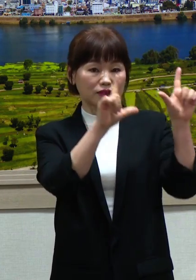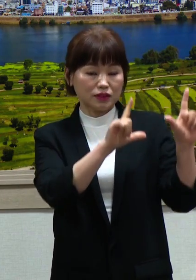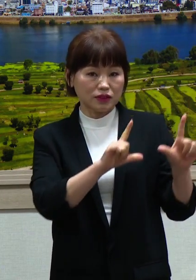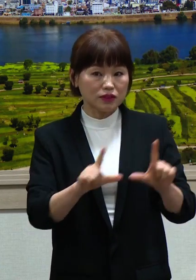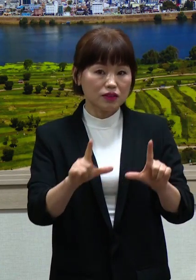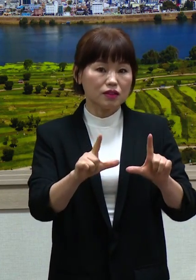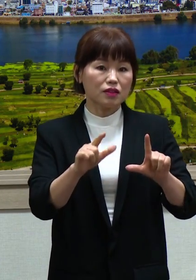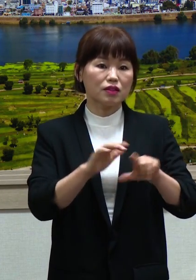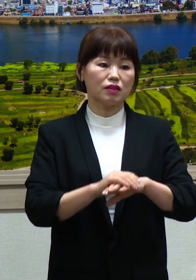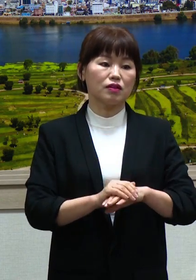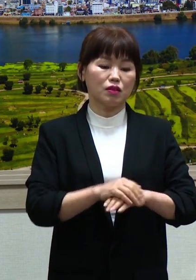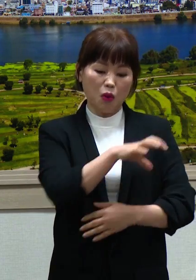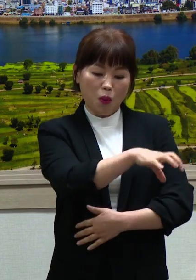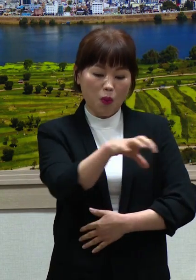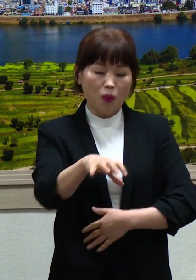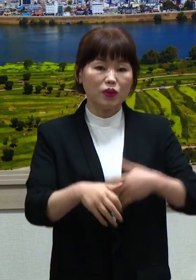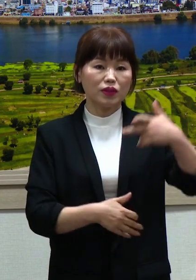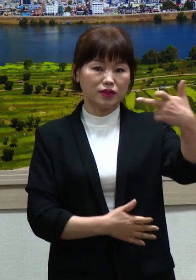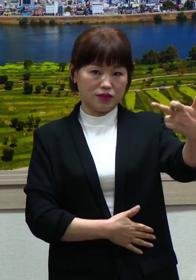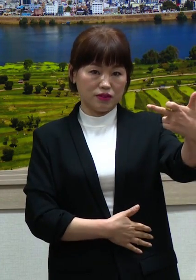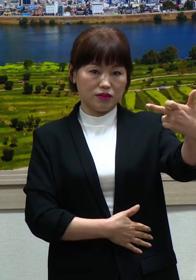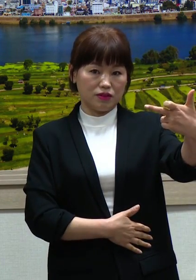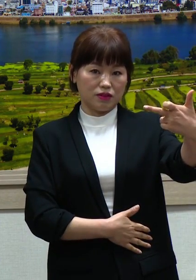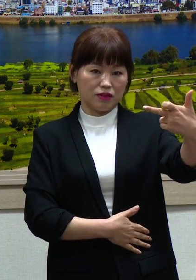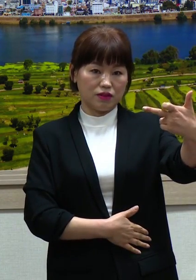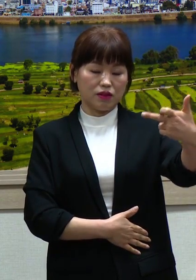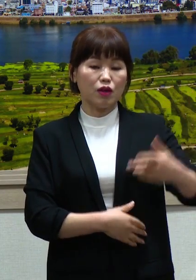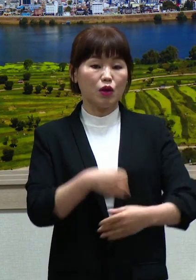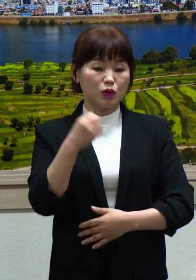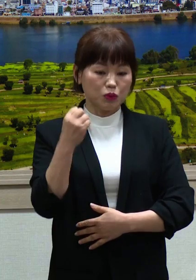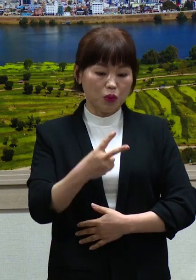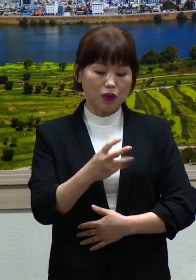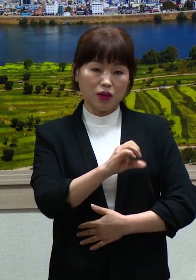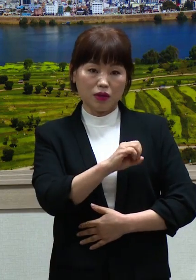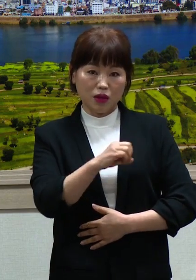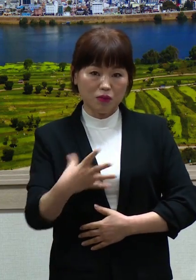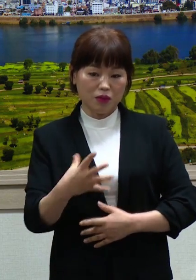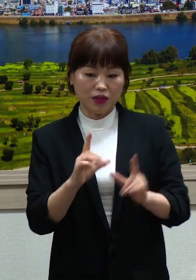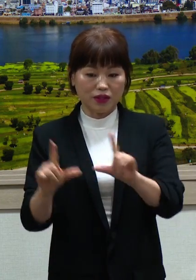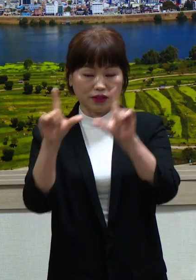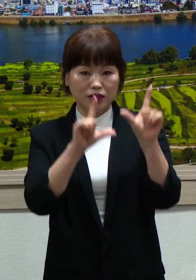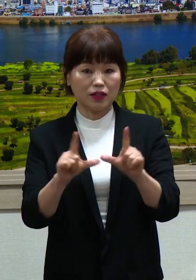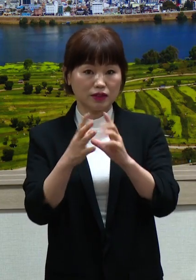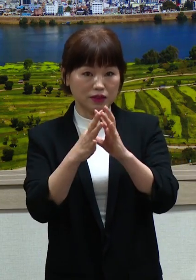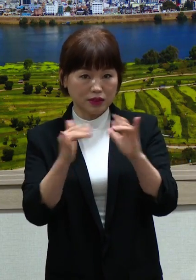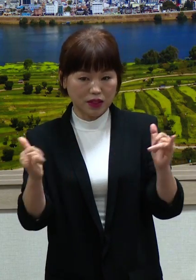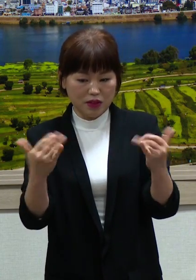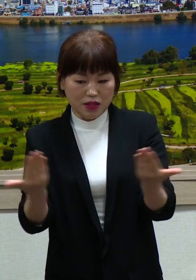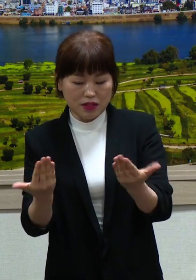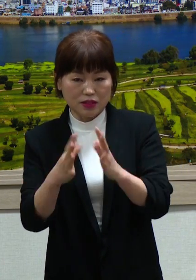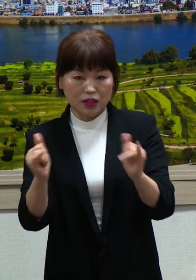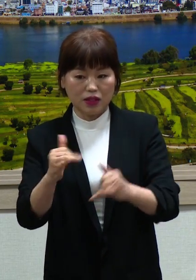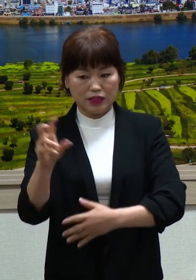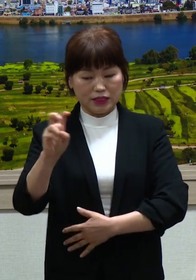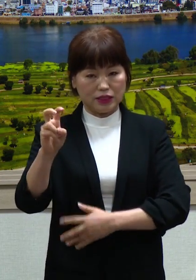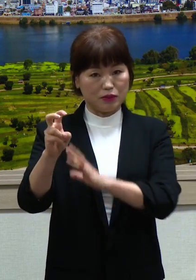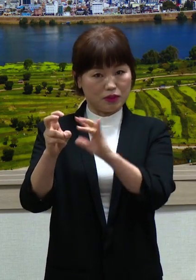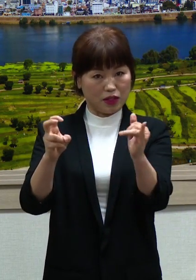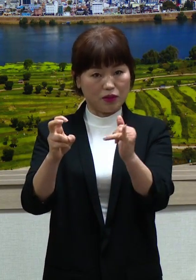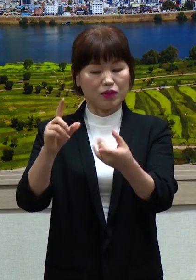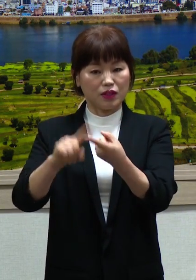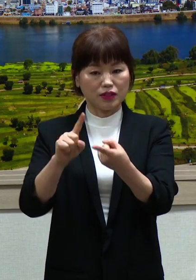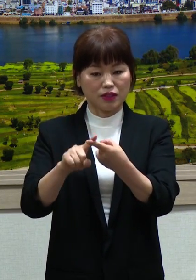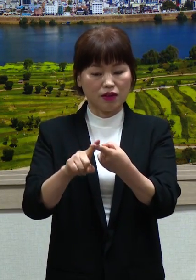17개 업체 중 주민등록상 양평에 거주하는 종사자 20명에 대하여 각